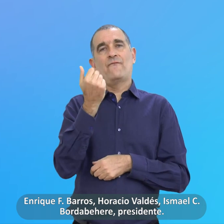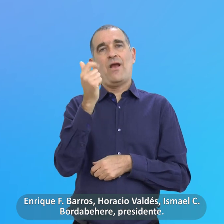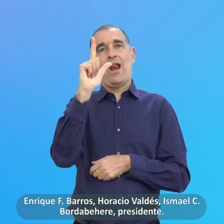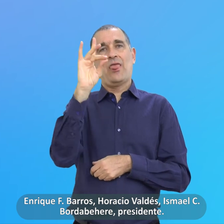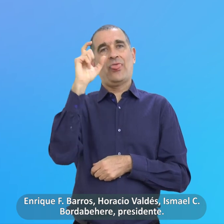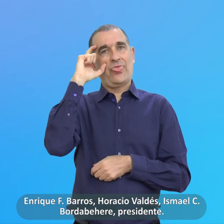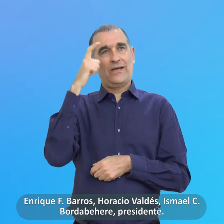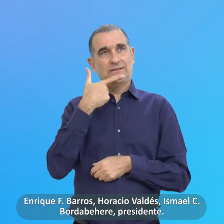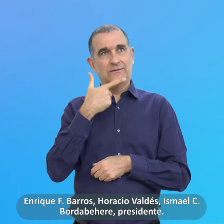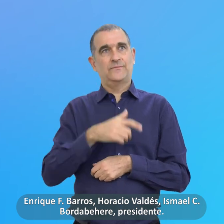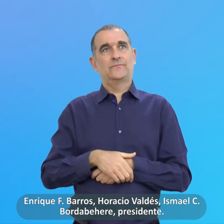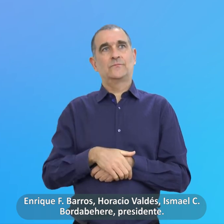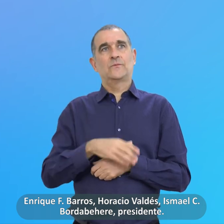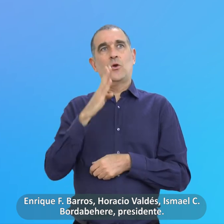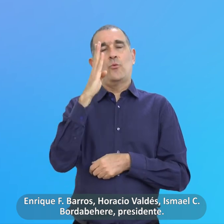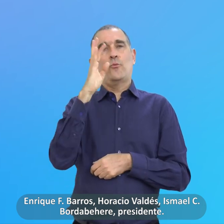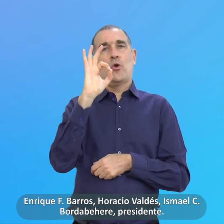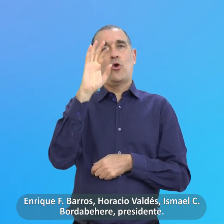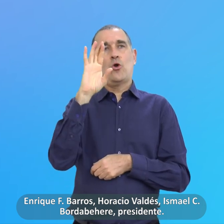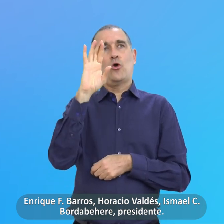Barros Valdés